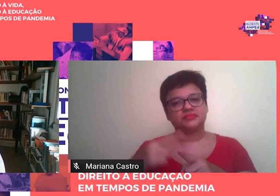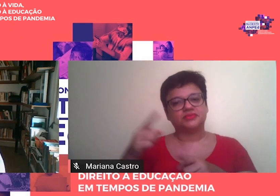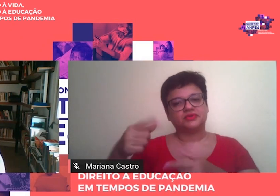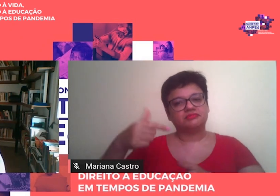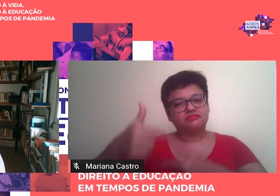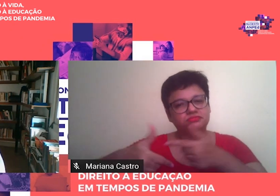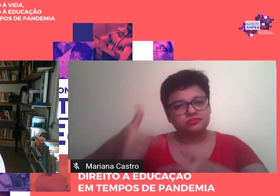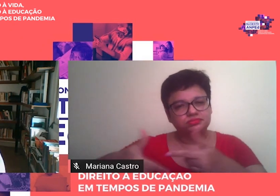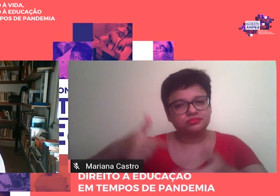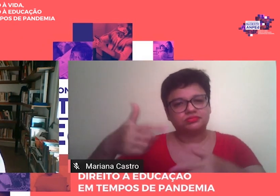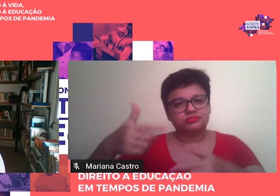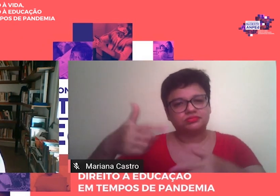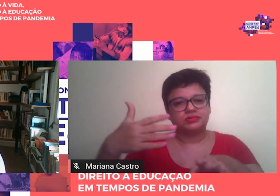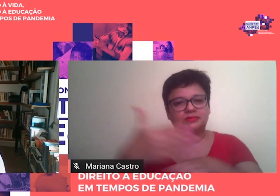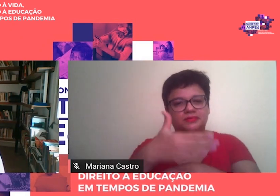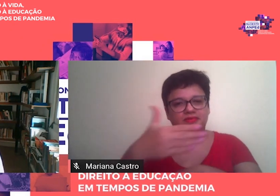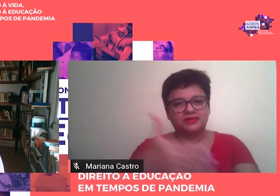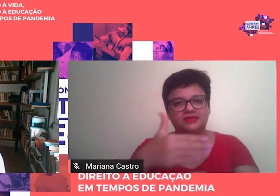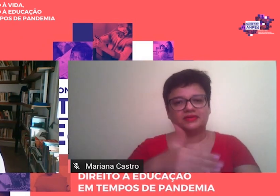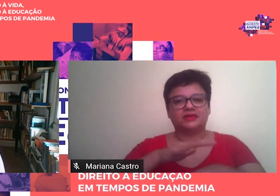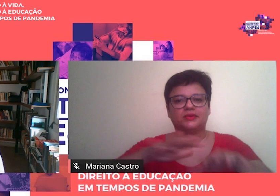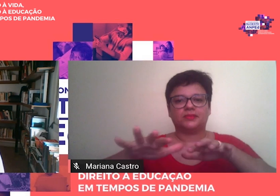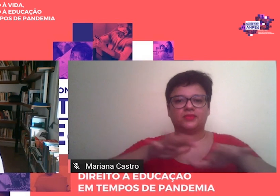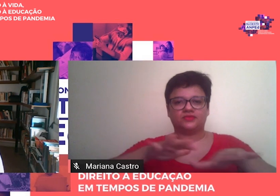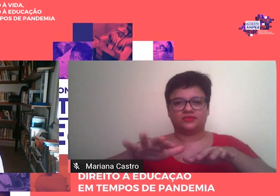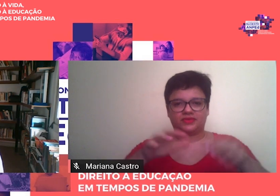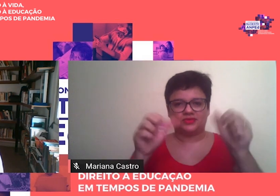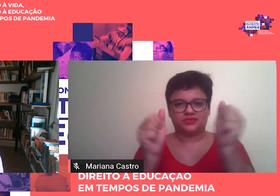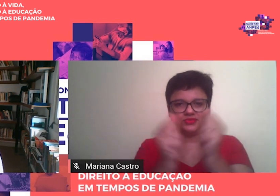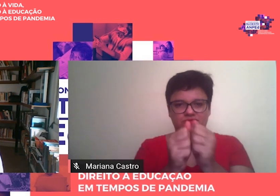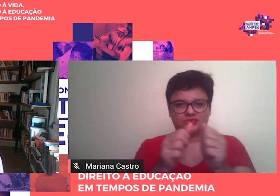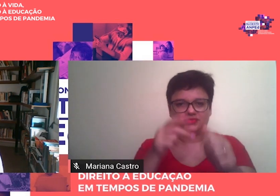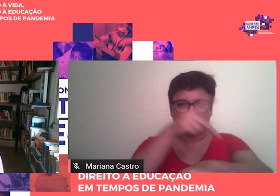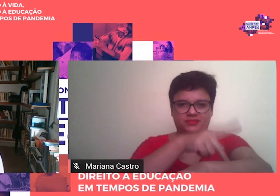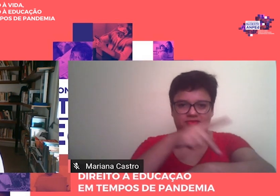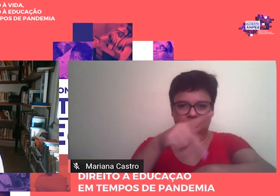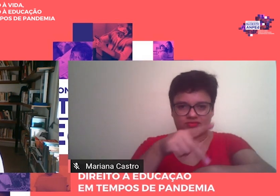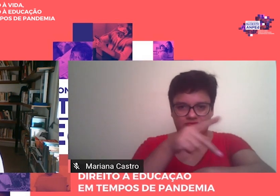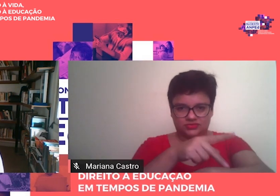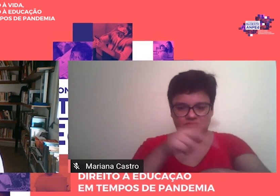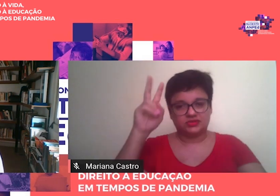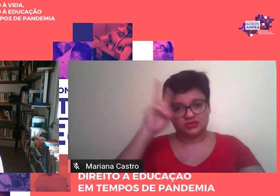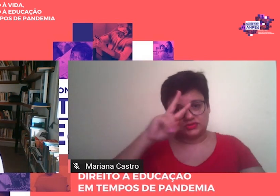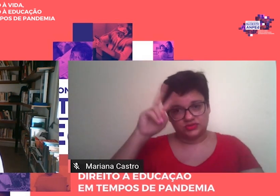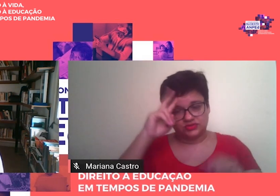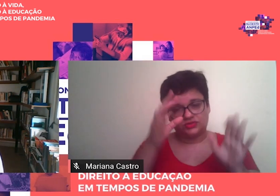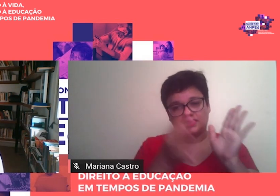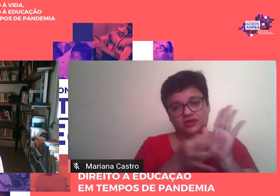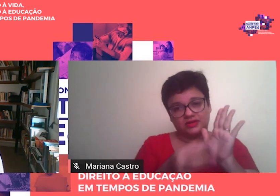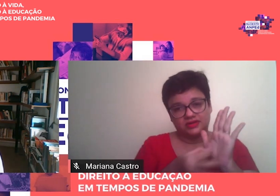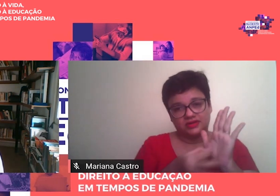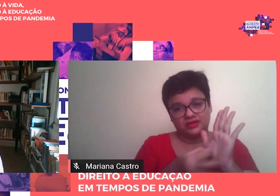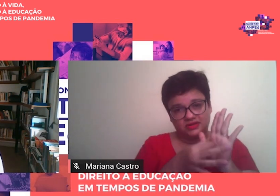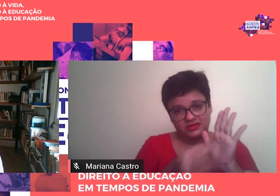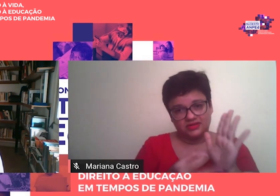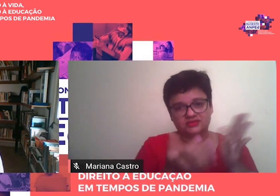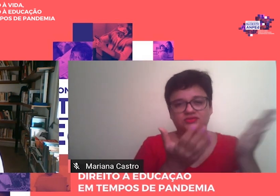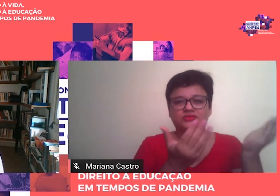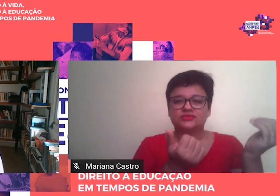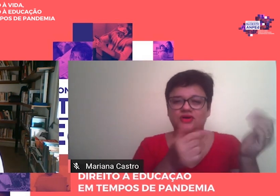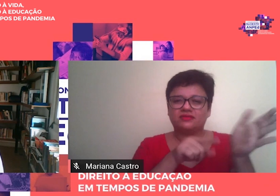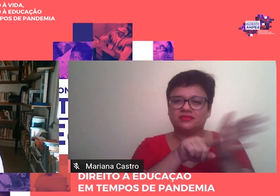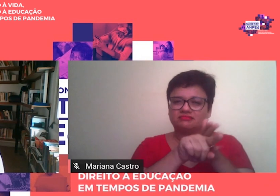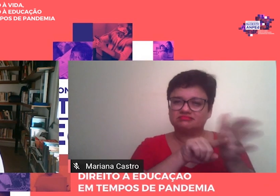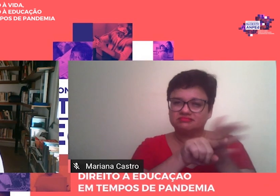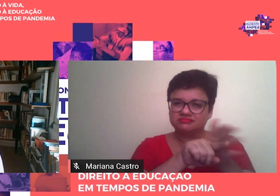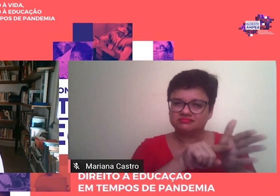participação no movimento de construção coletiva da pedagogia histórico-crítica. Trata-se de uma jovem pesquisadora muito